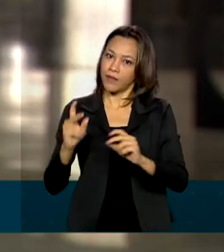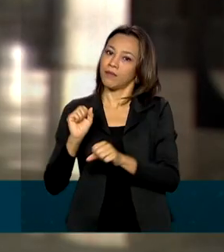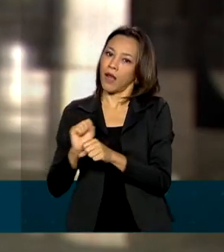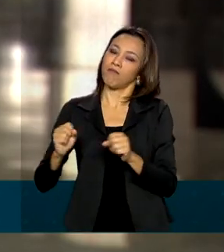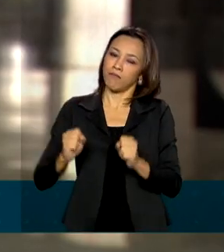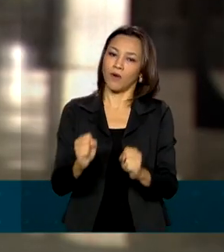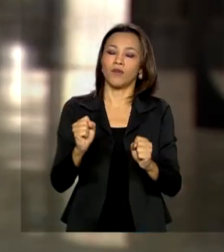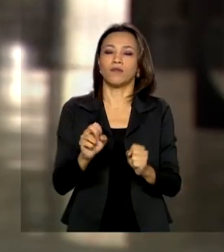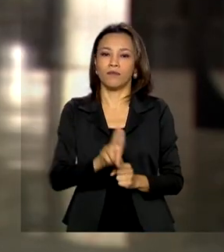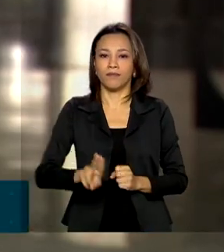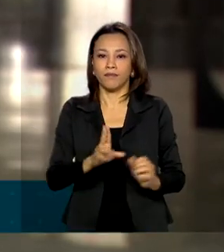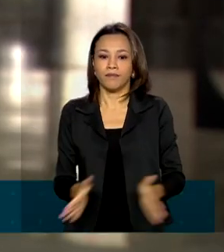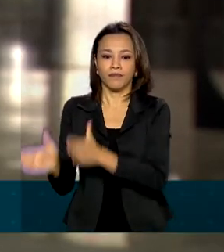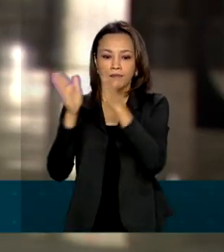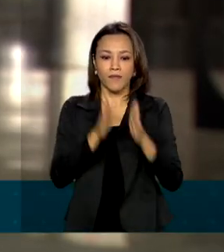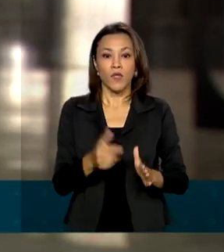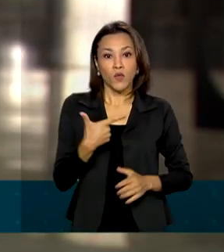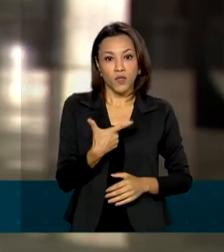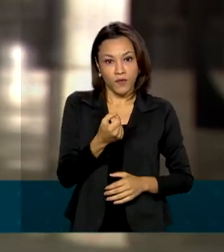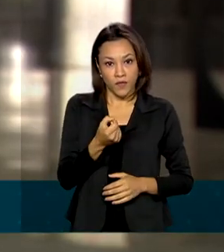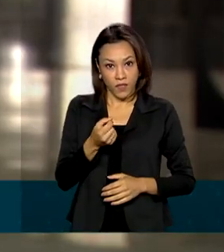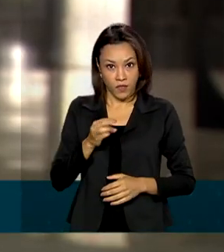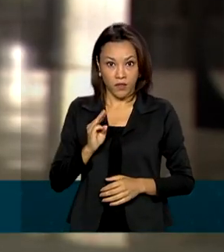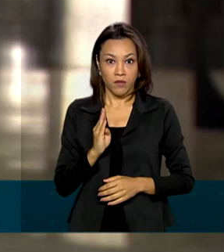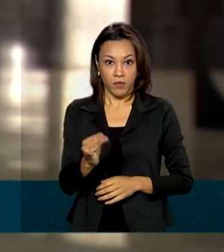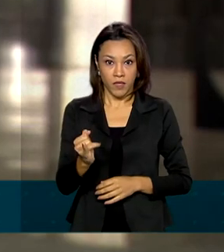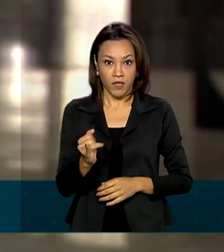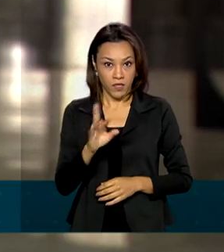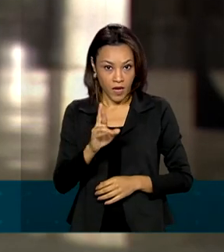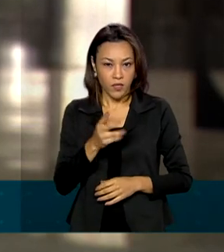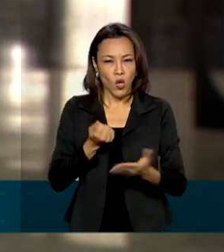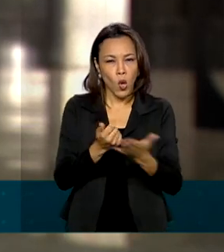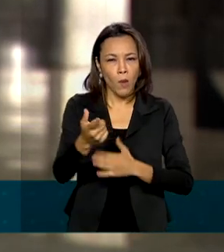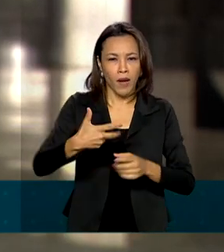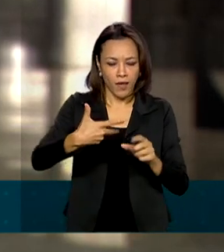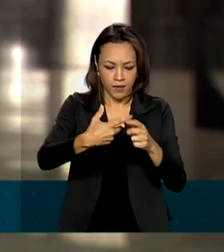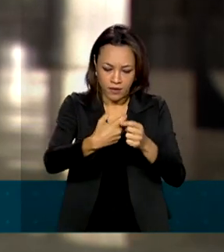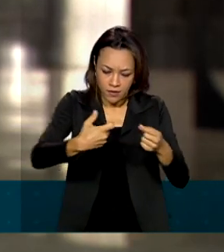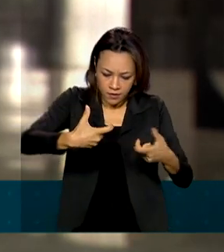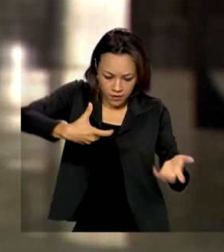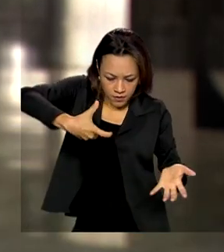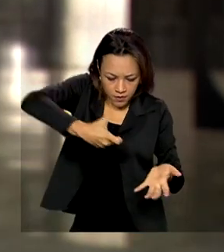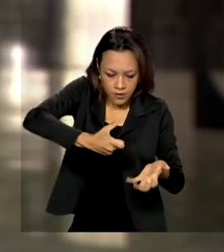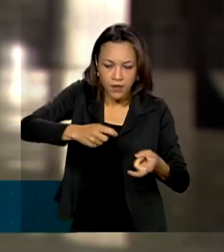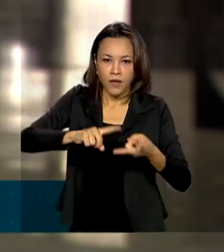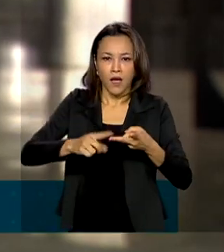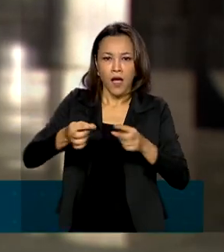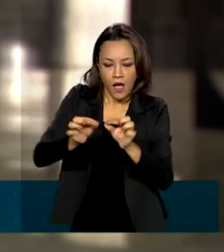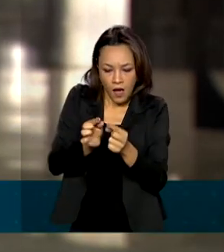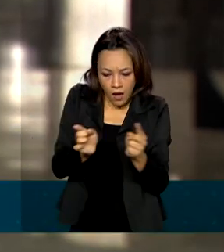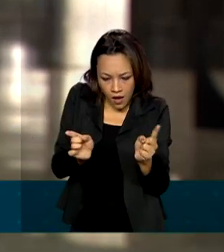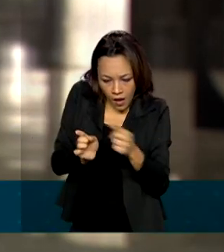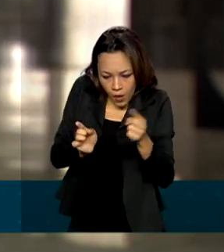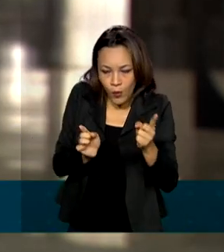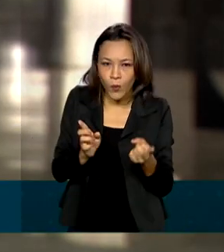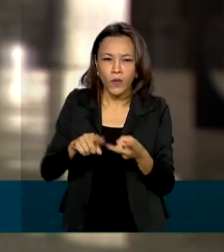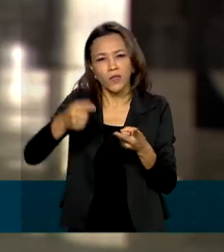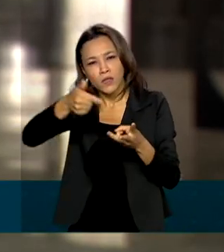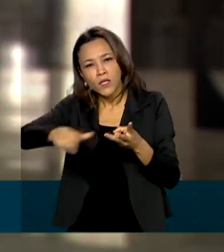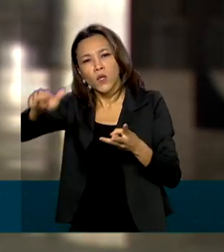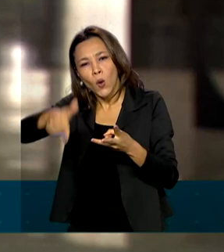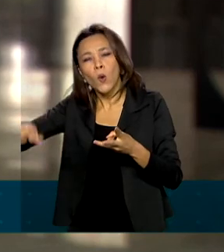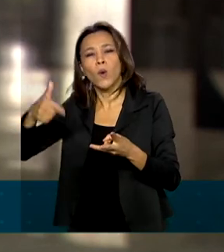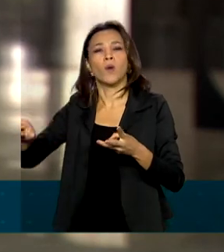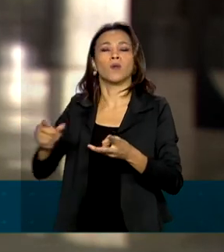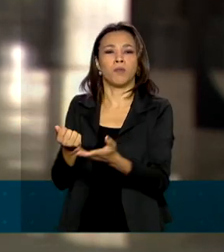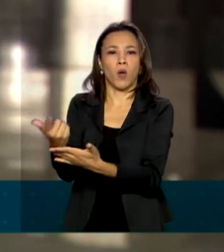Além da vacina, os 20 bilhões de reais vão servir para comprar seringas, agulhas, custear a logística e todos os outros gastos